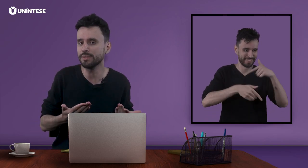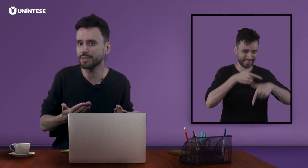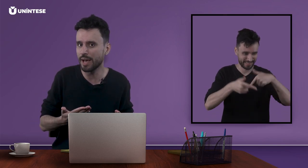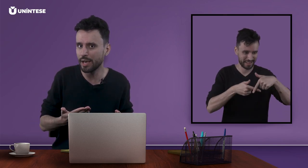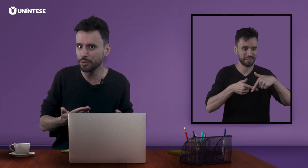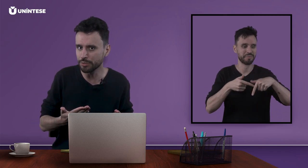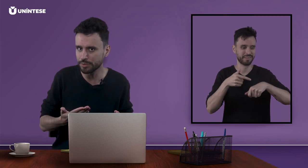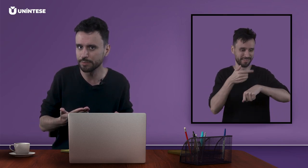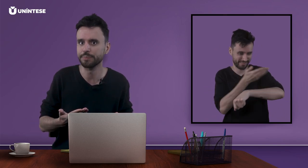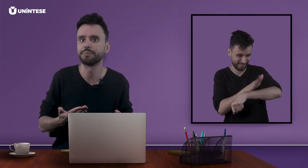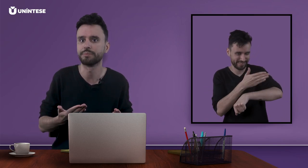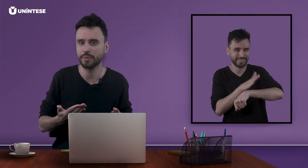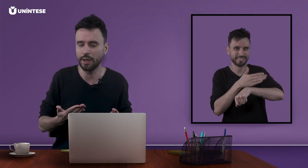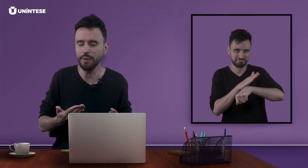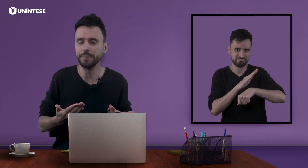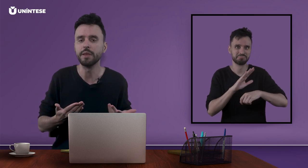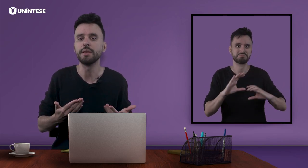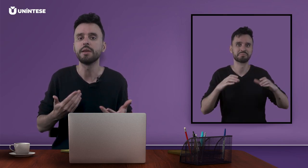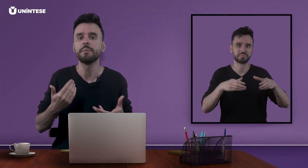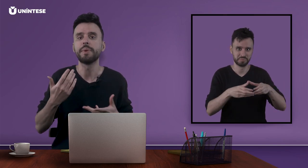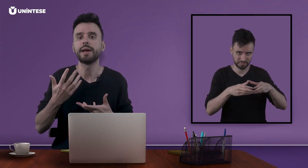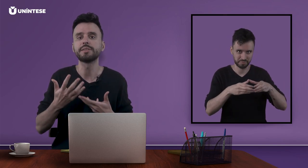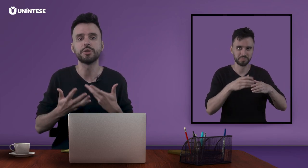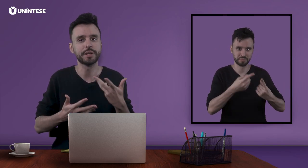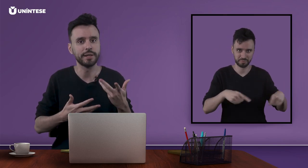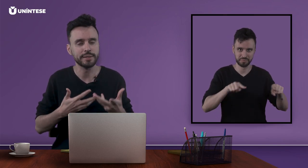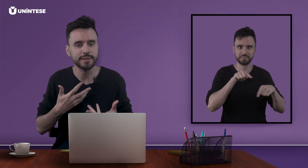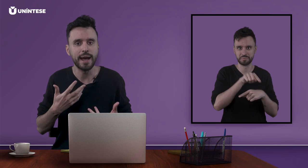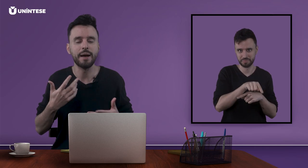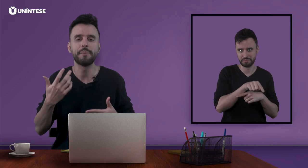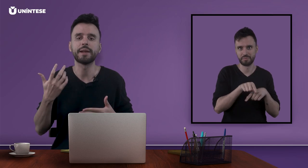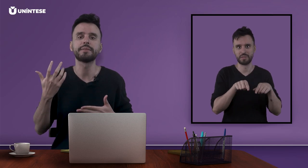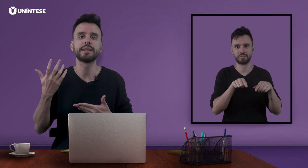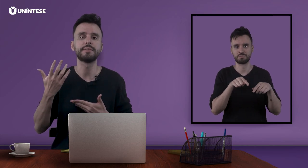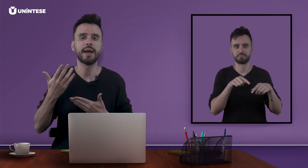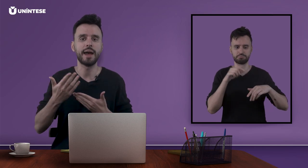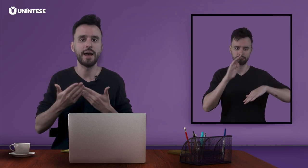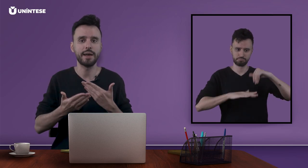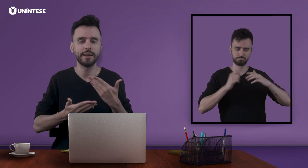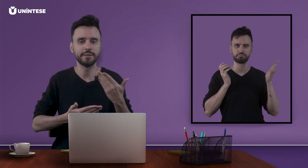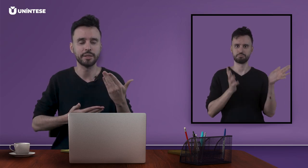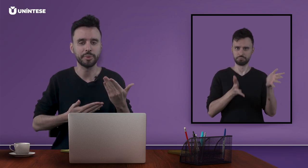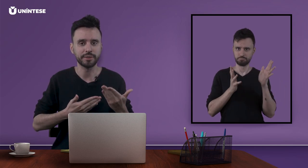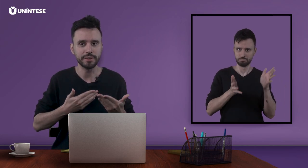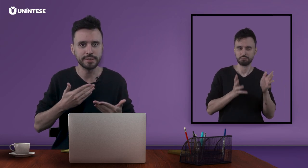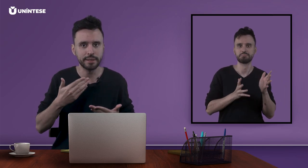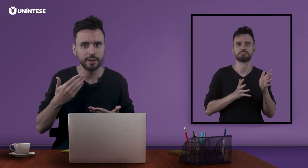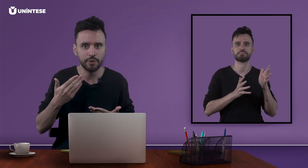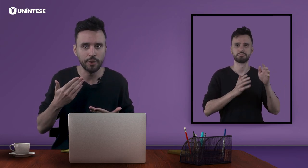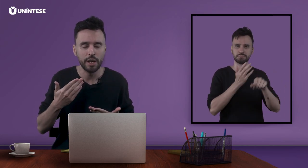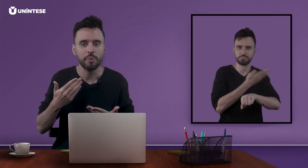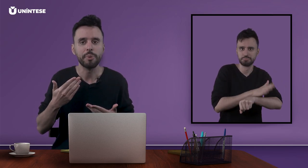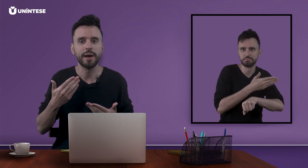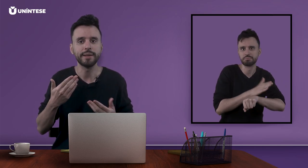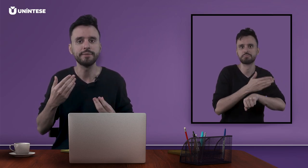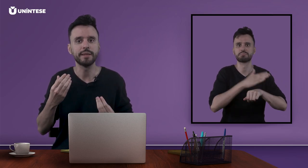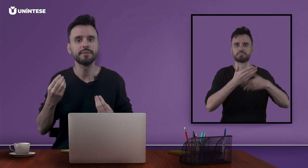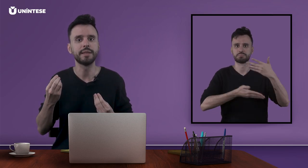ensaios, tá? Para se organizar, para treinar a interpretação, para entender